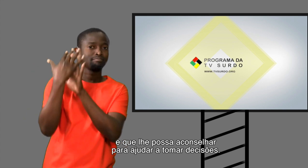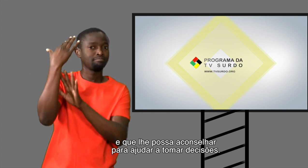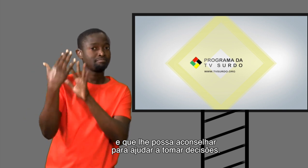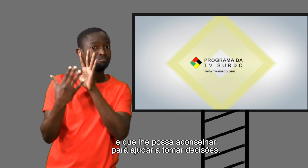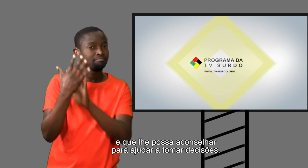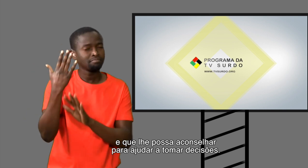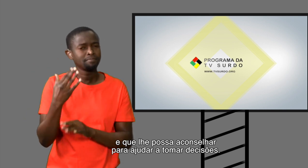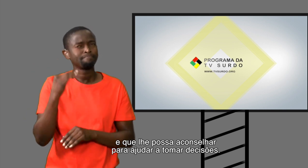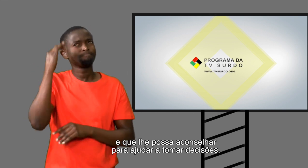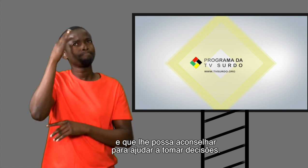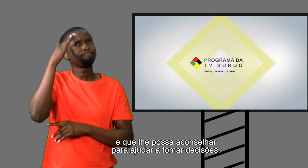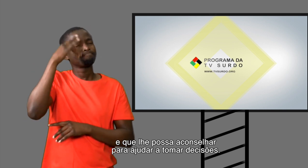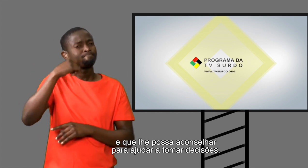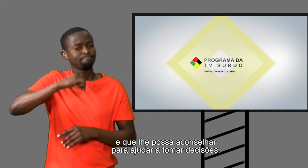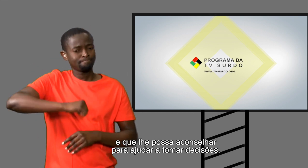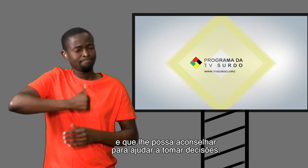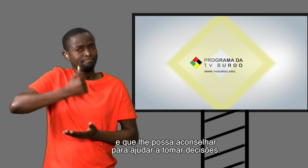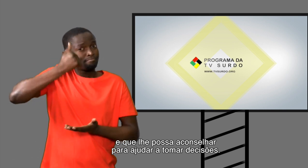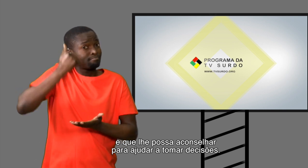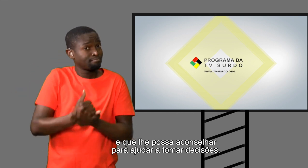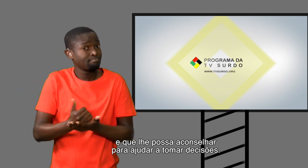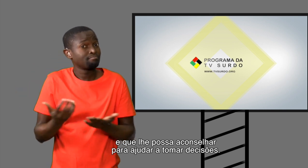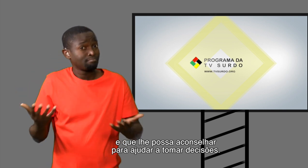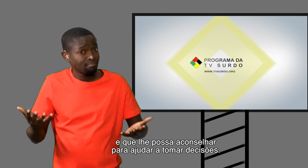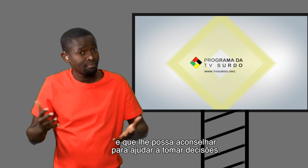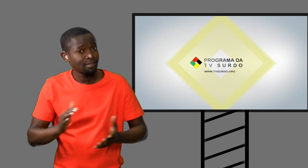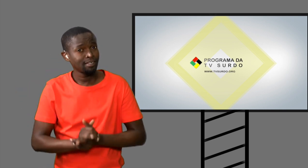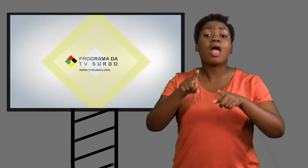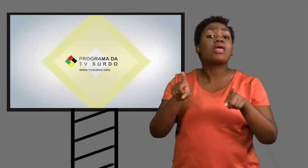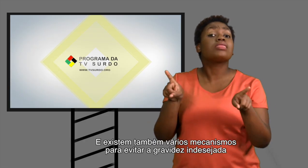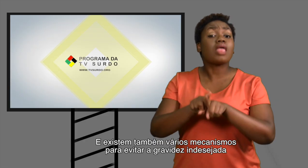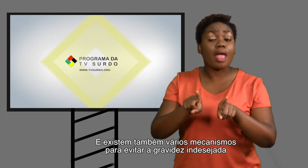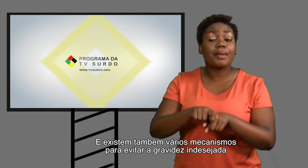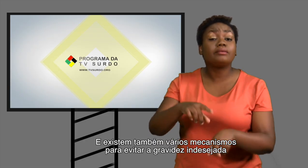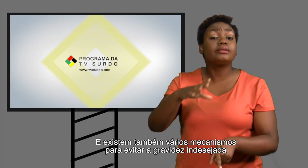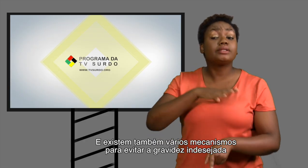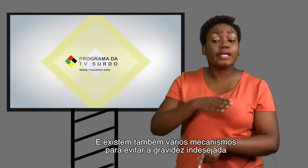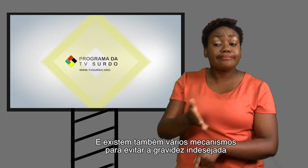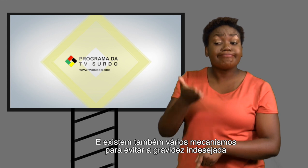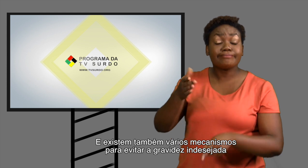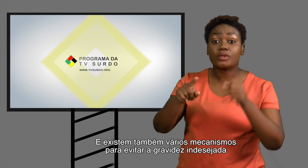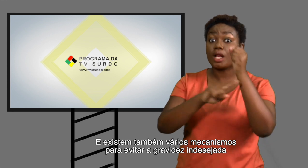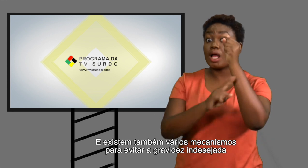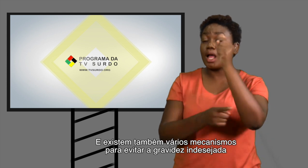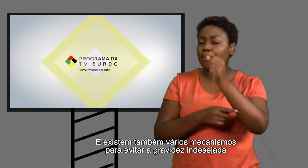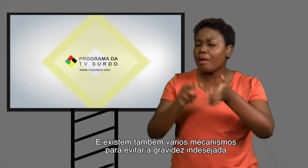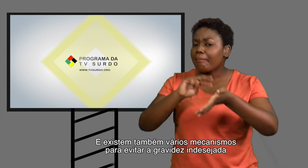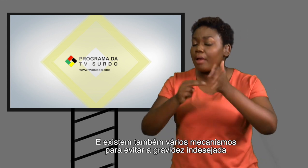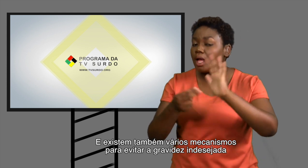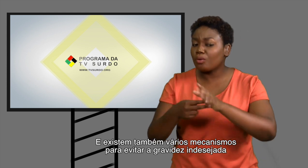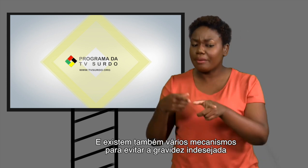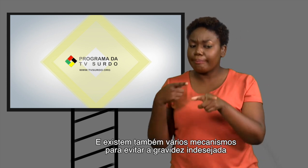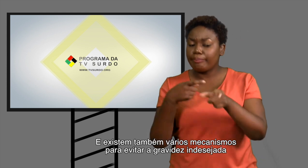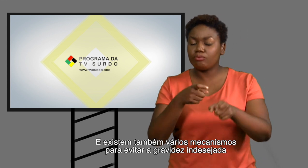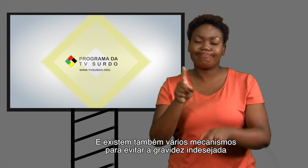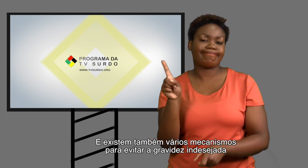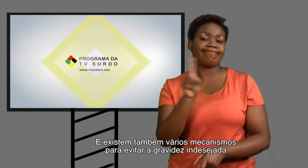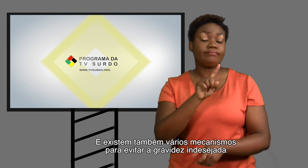possa aconselhar para ajudar a tomar decisões. E existem também vários mecanismos para evitar